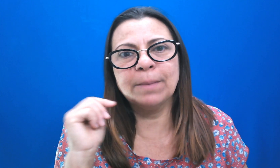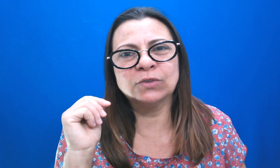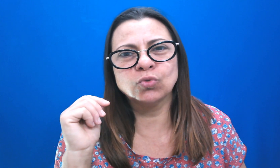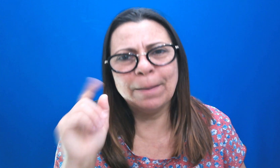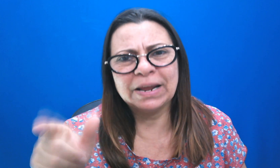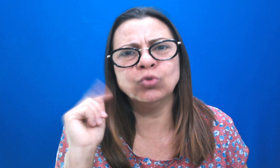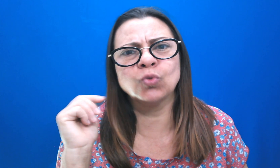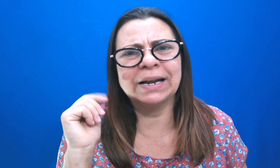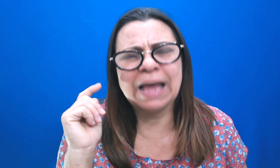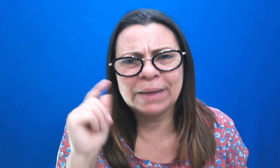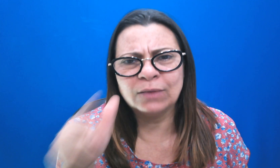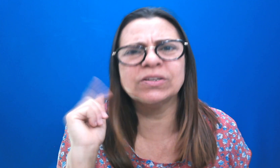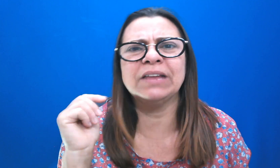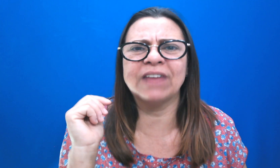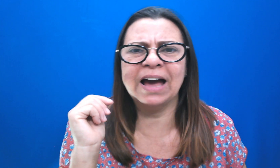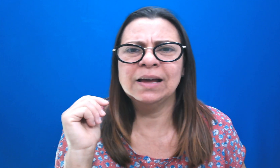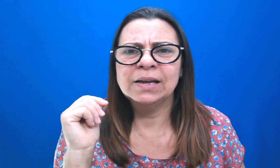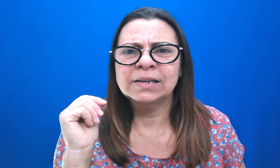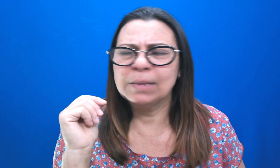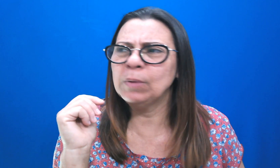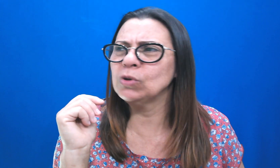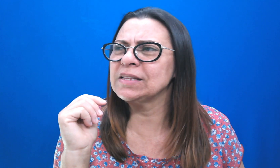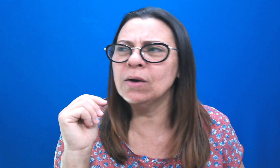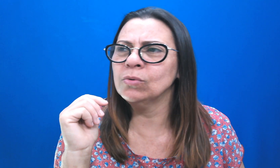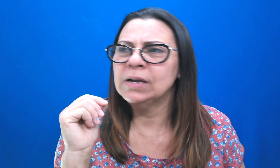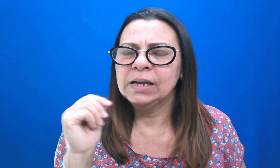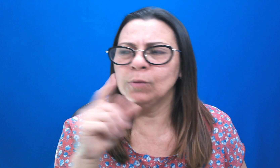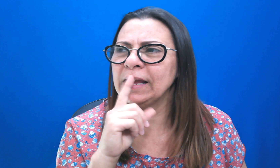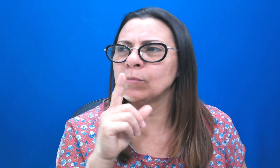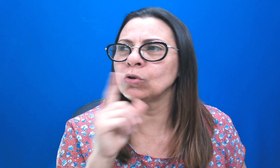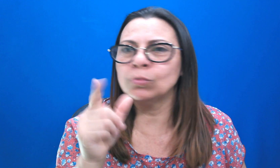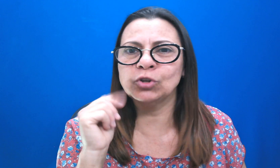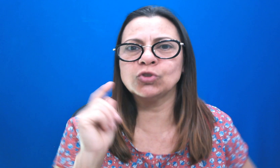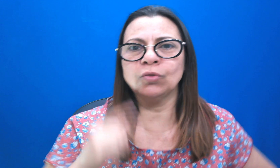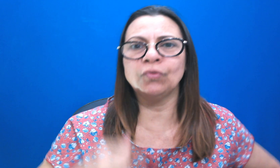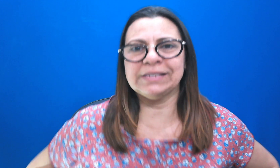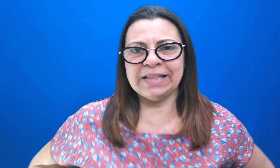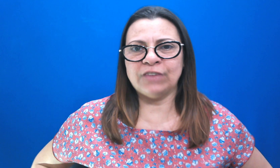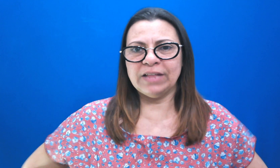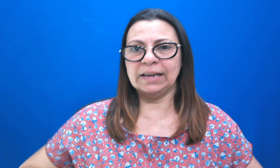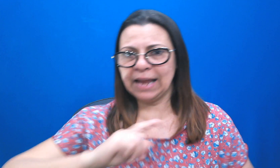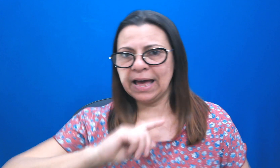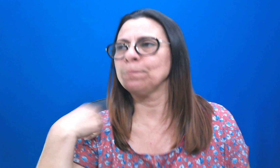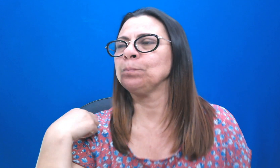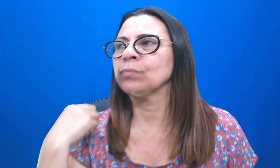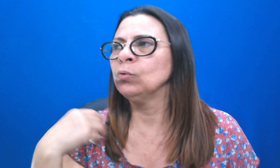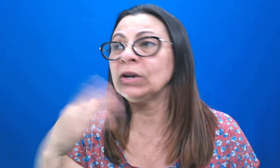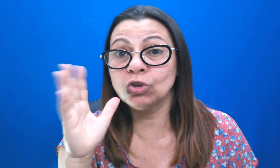abençoar, pra nos guardar, pra nos livrar. Sabe, irmãos, então, eu me lembro quando meu esposo sofreu o acidente dele lá, no ano de